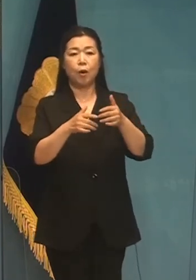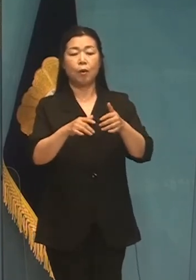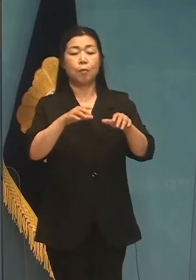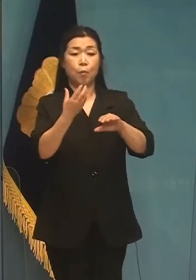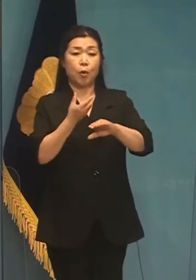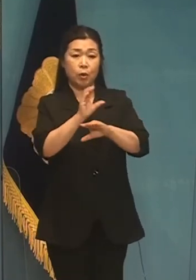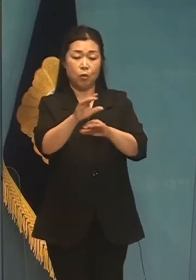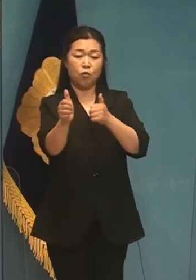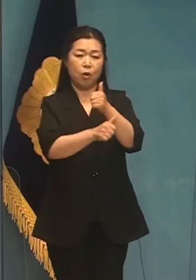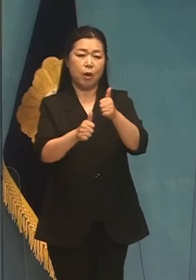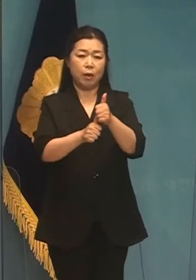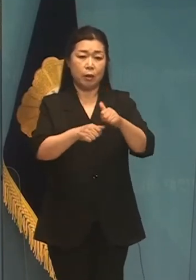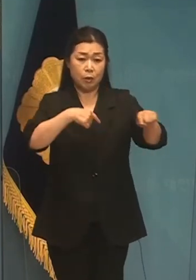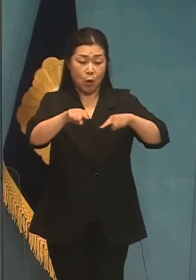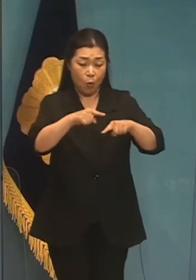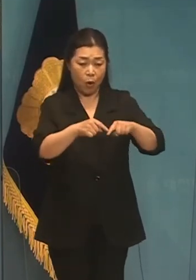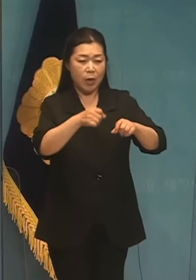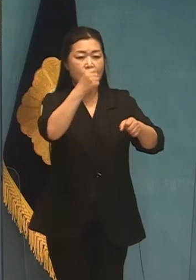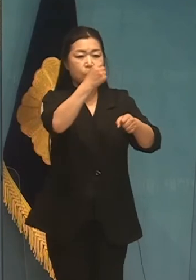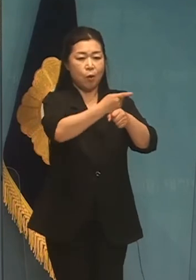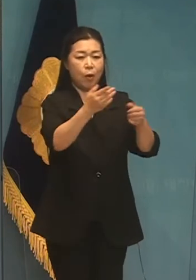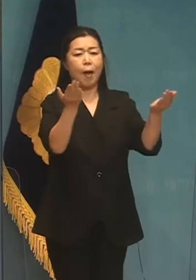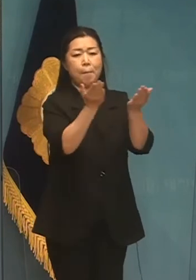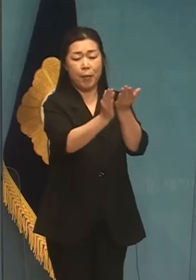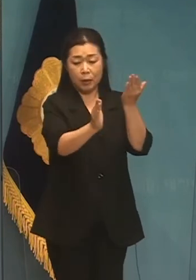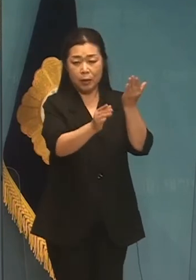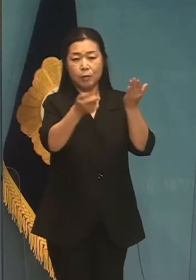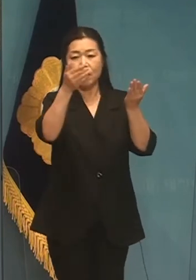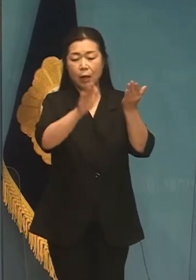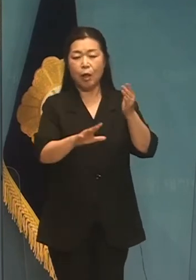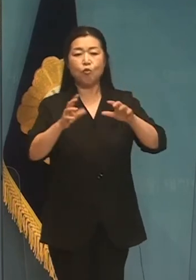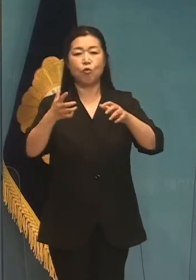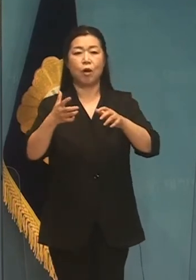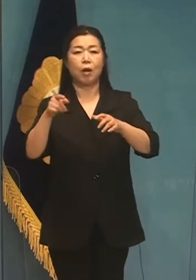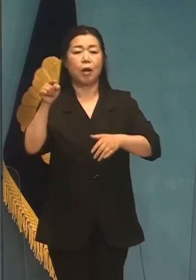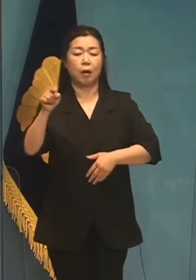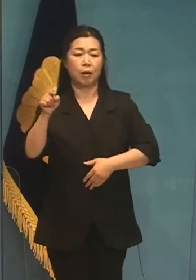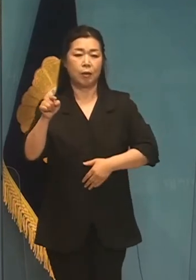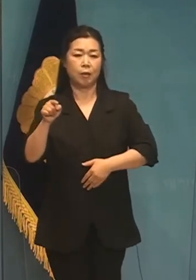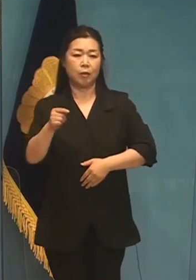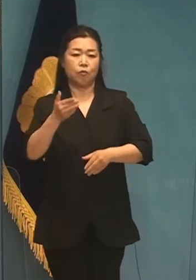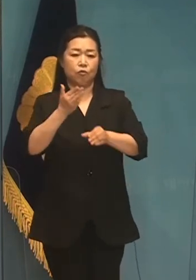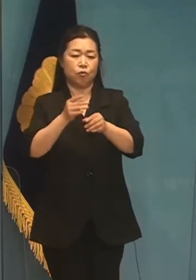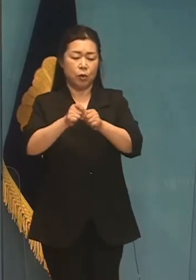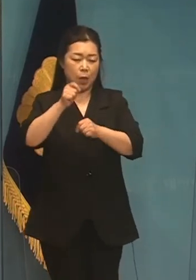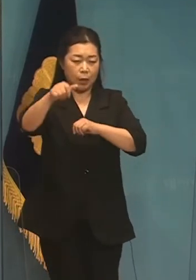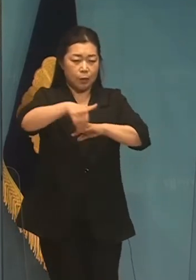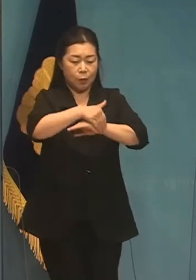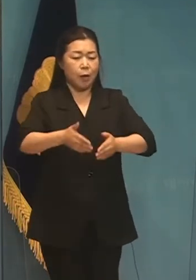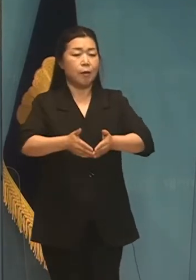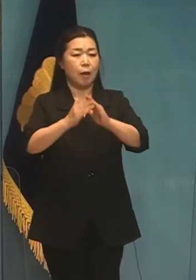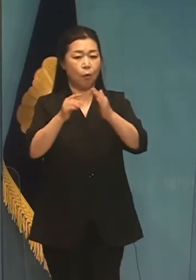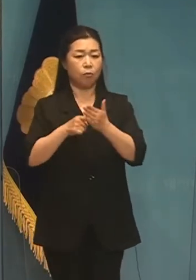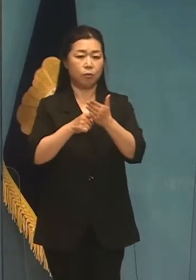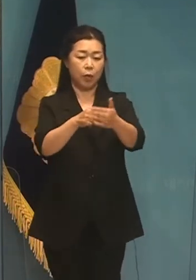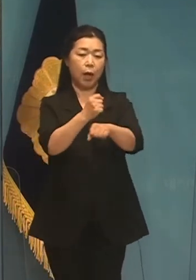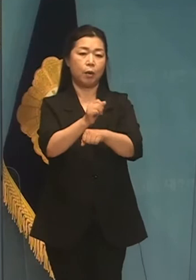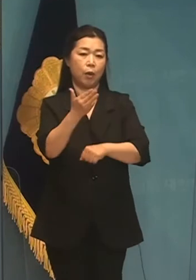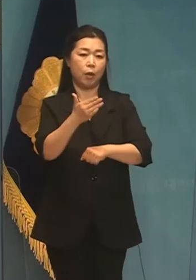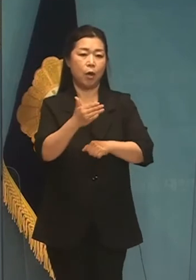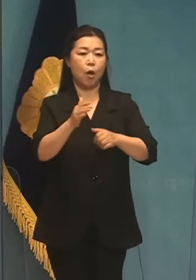의원하는 정권의 성격과 상관없이 국가의 중장기 정책을 세우고 추진해야 하는